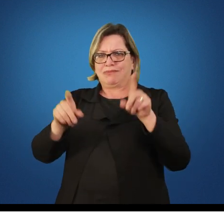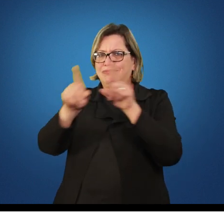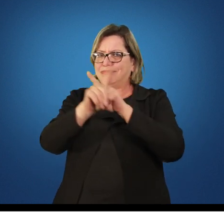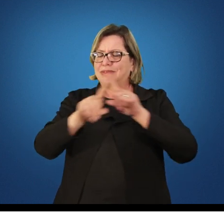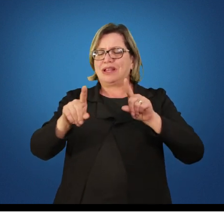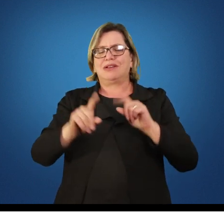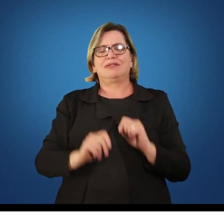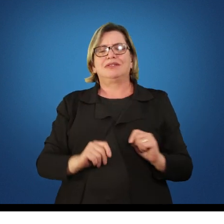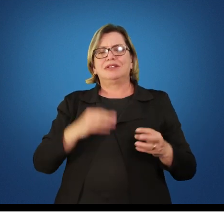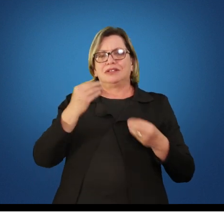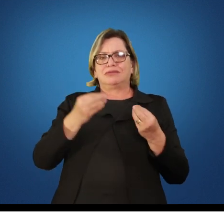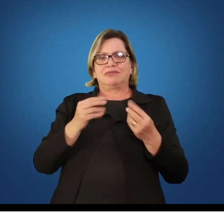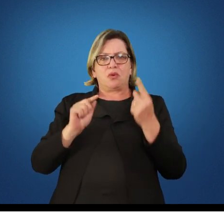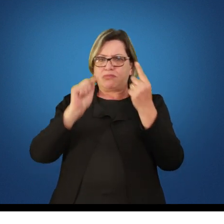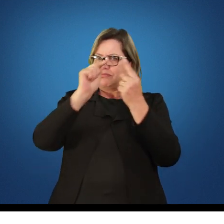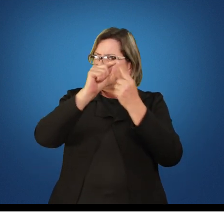não é isso o objetivo certo?